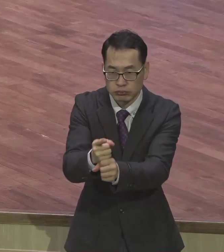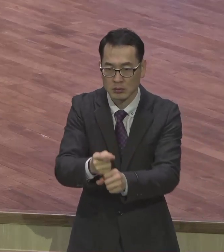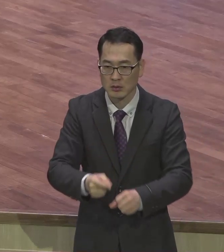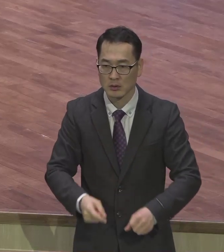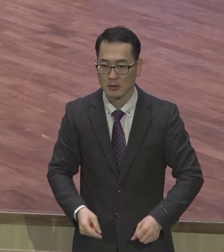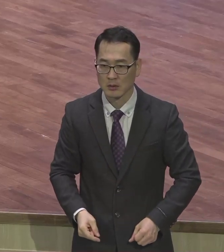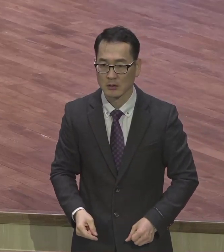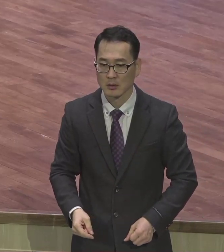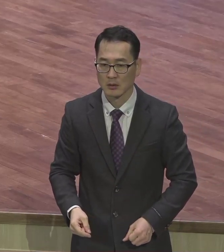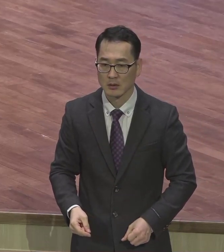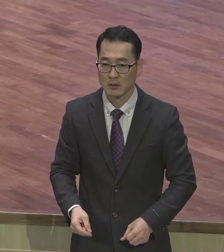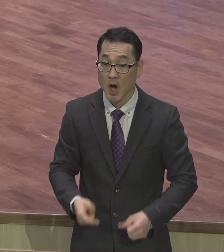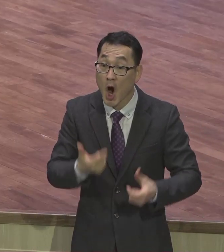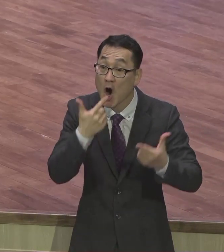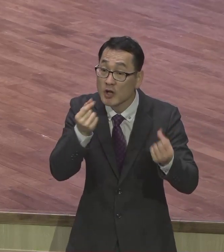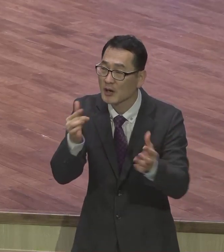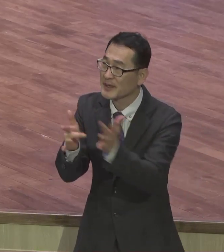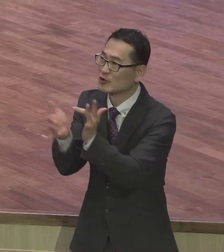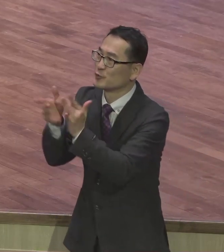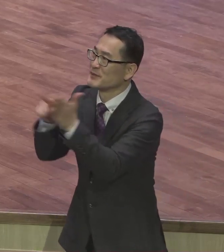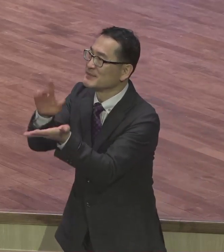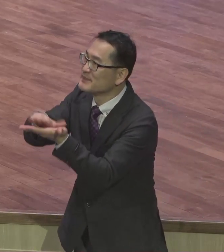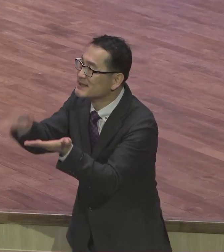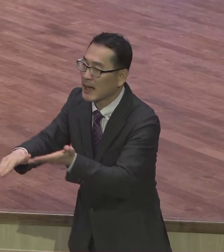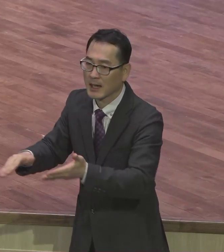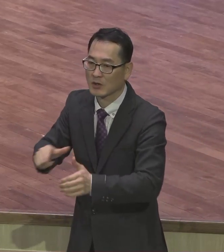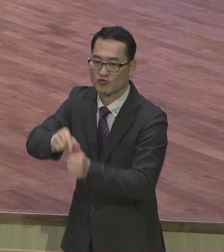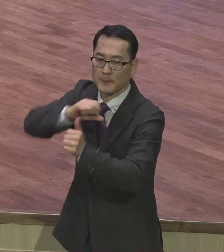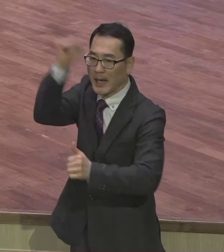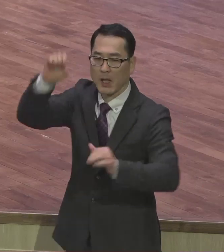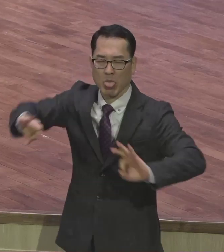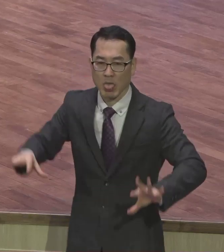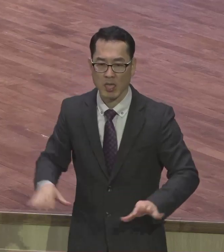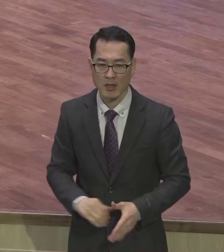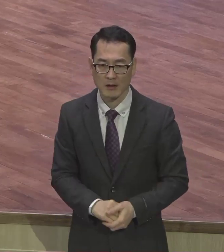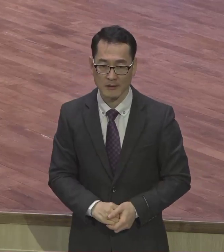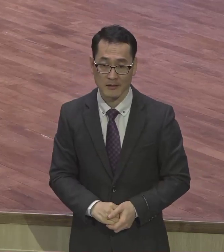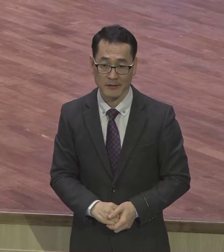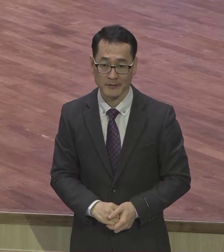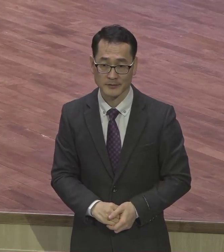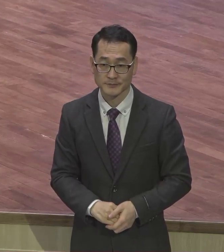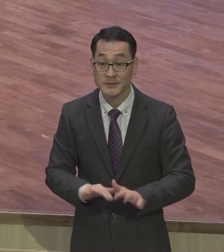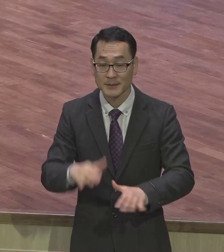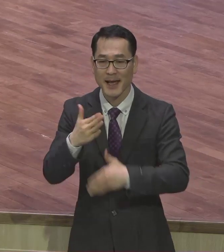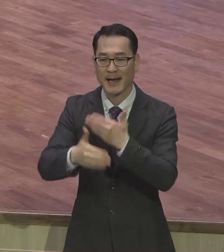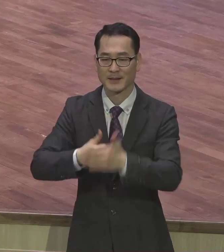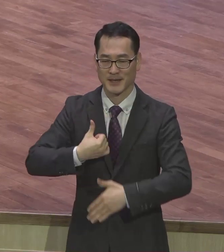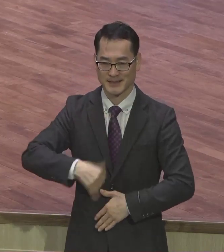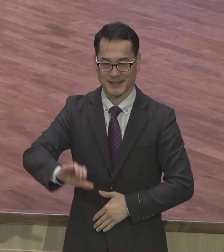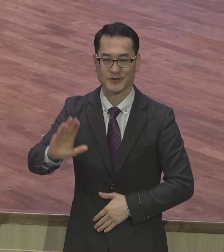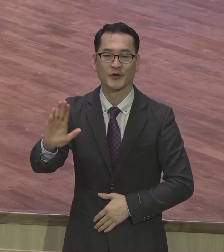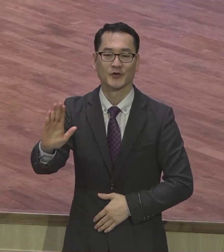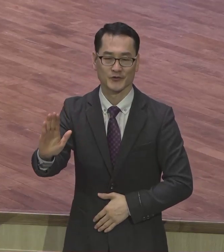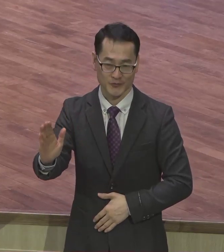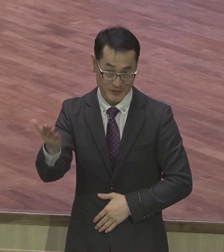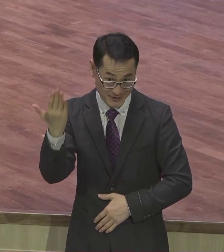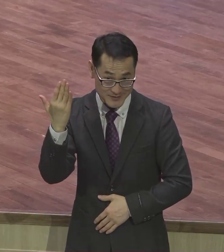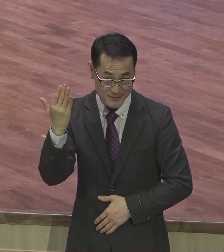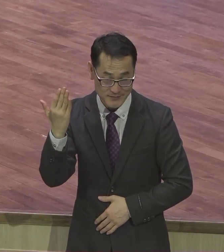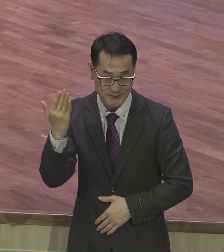거예요 끝난 거 축하합니다 이제 하나님의 자녀가 된 여러분들 이제 하나님 자녀에게